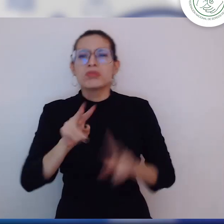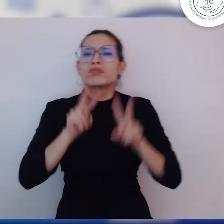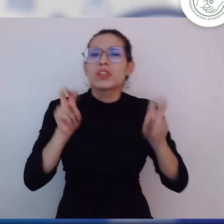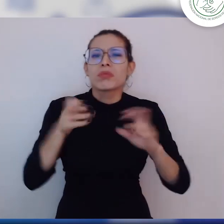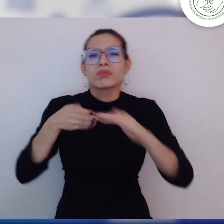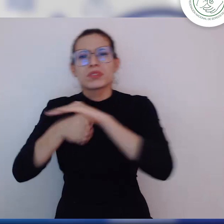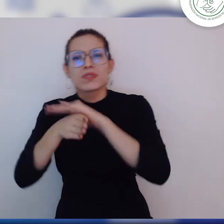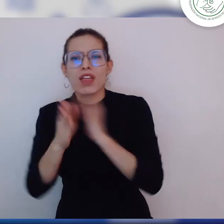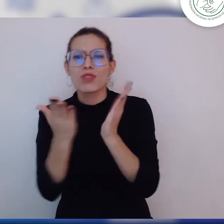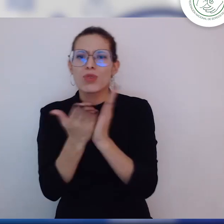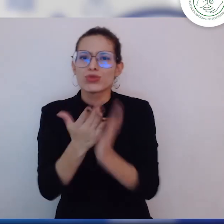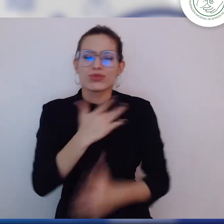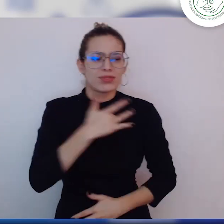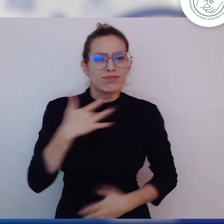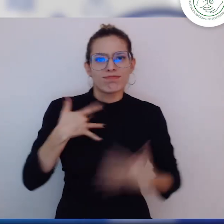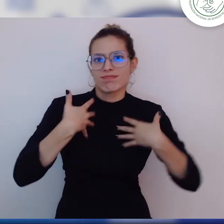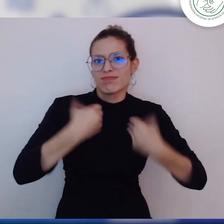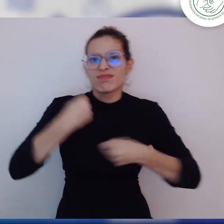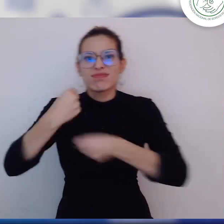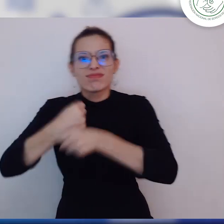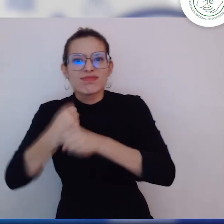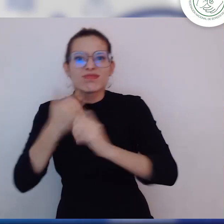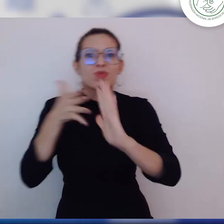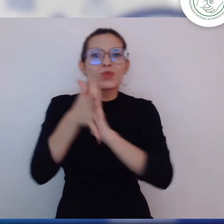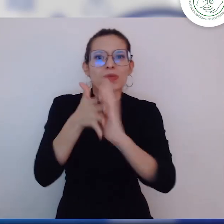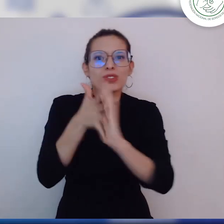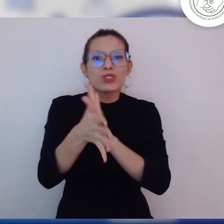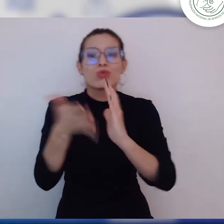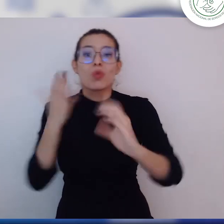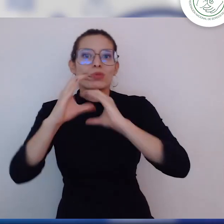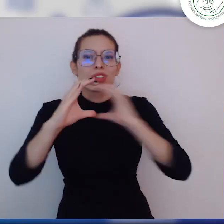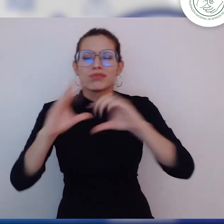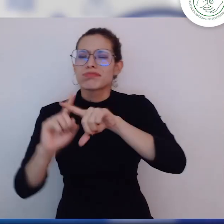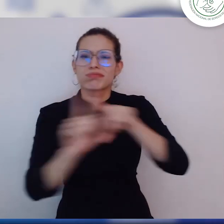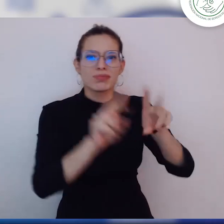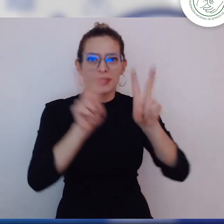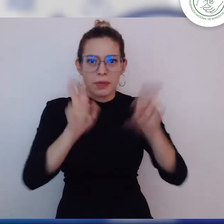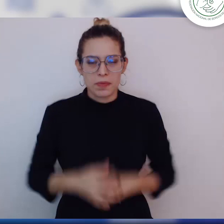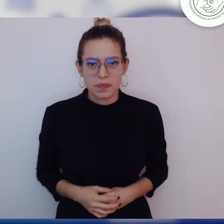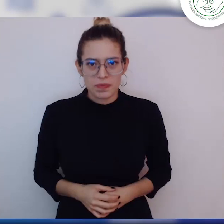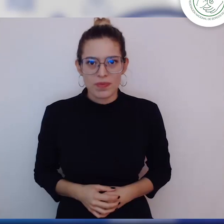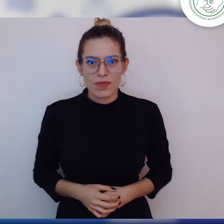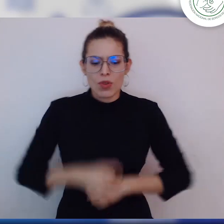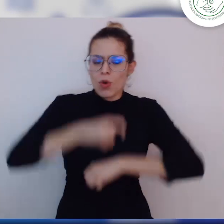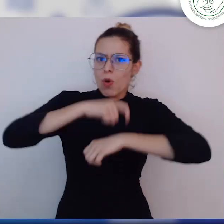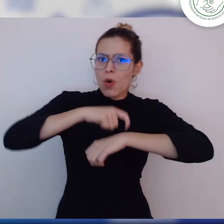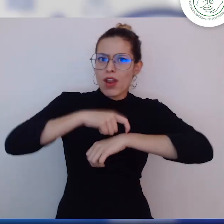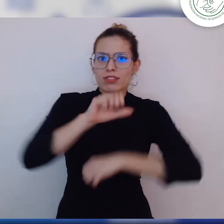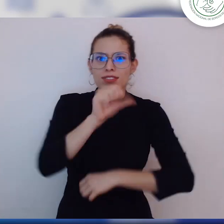accesibilidad a la educación, la salud, el trabajo, la información y las comunicaciones. Te esperamos a partir de